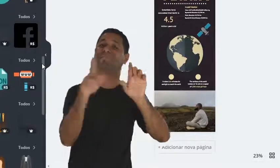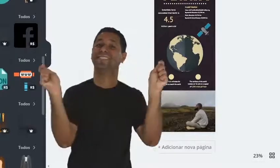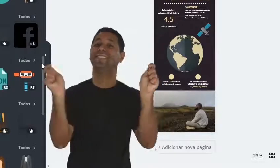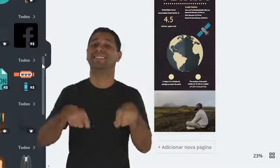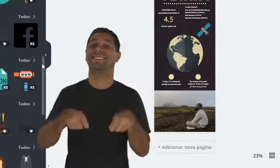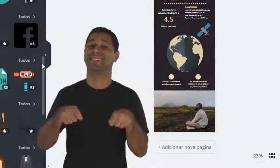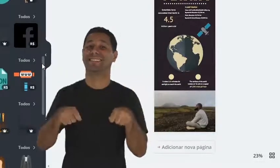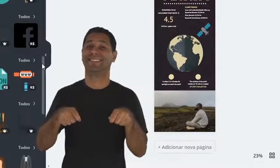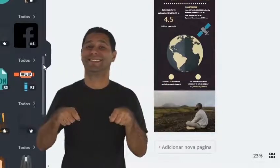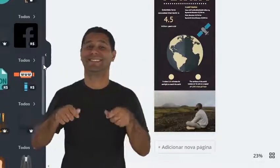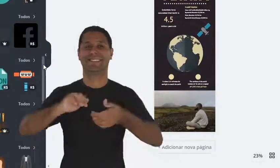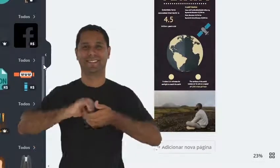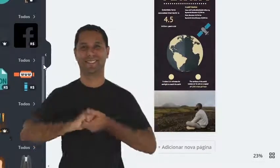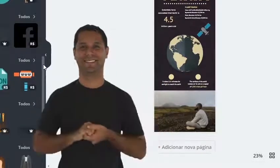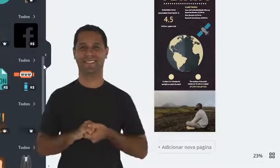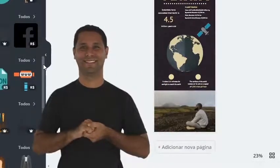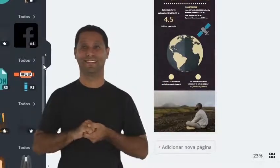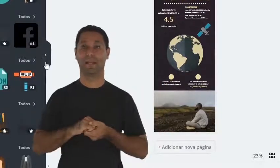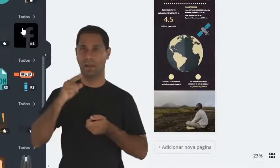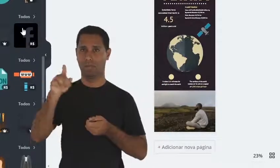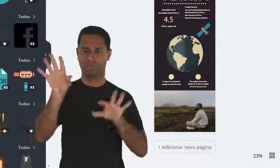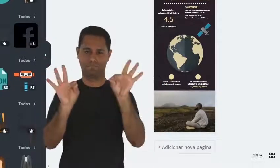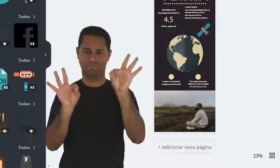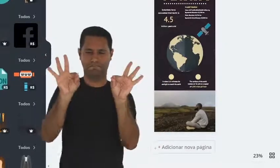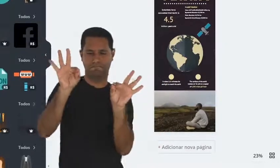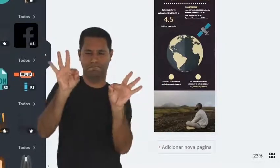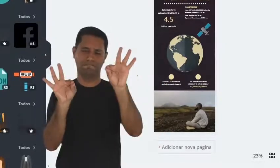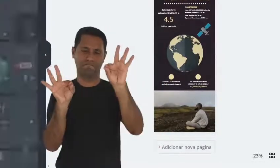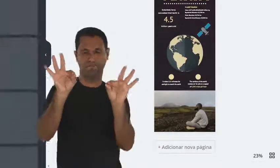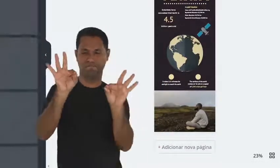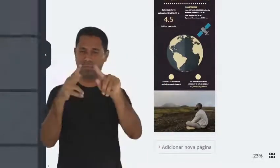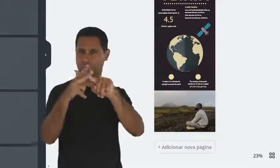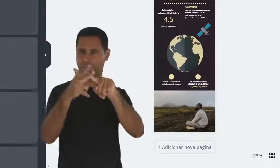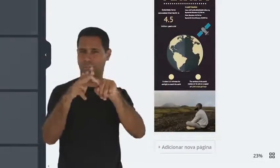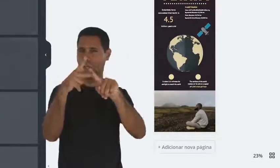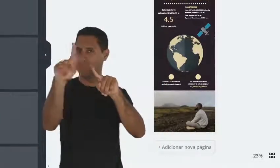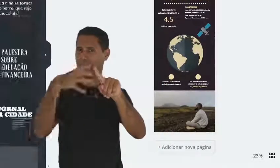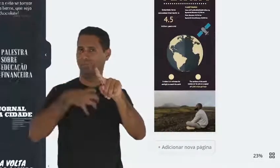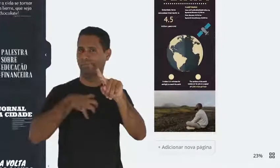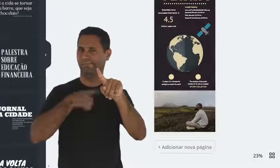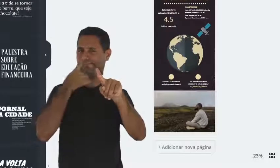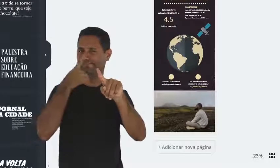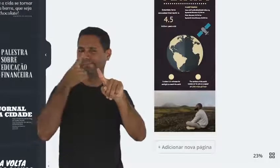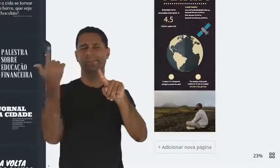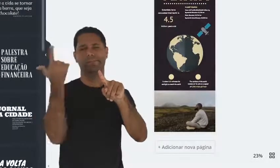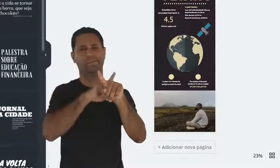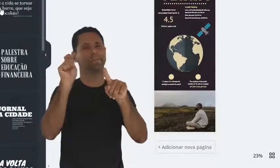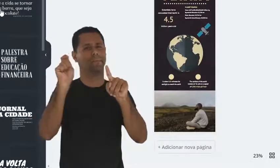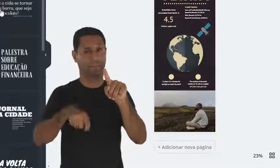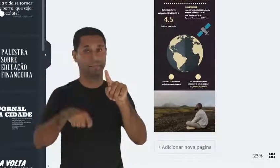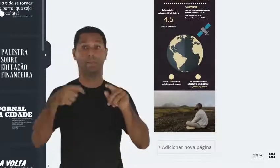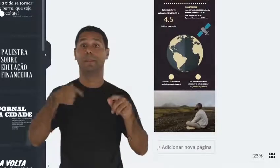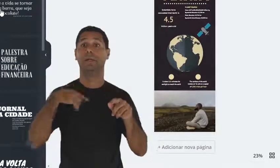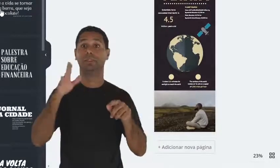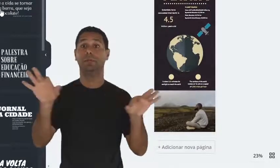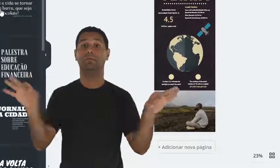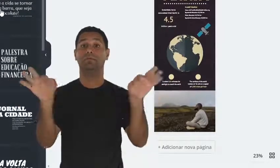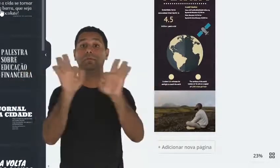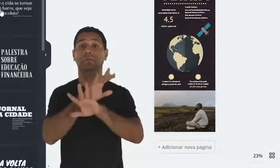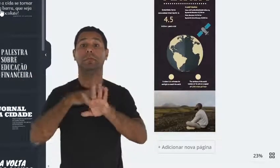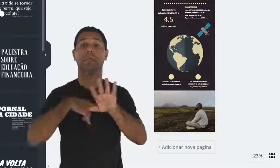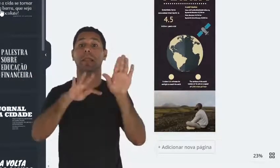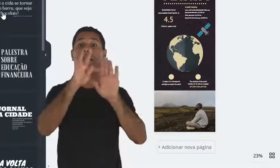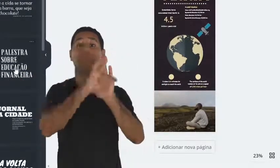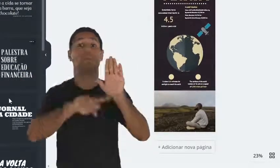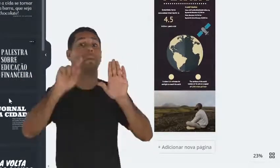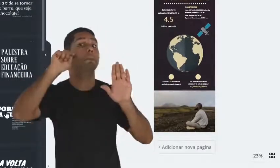e ele aparece lá para você. Aí você posiciona e edita da forma como você quer. Aqui a gente